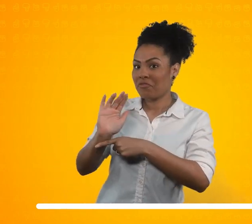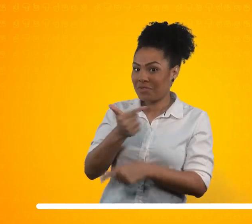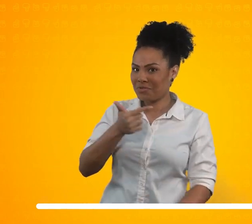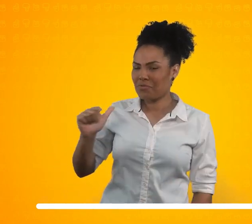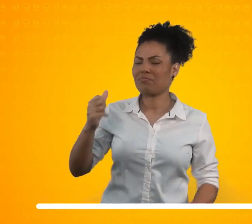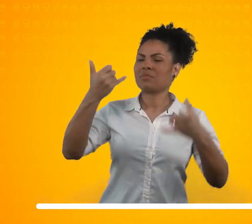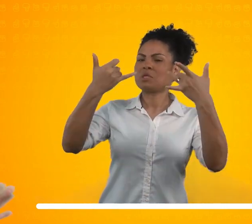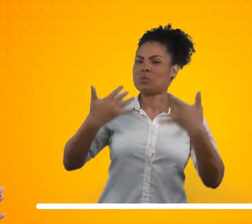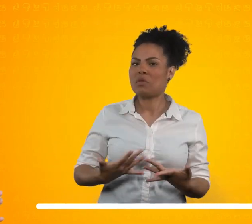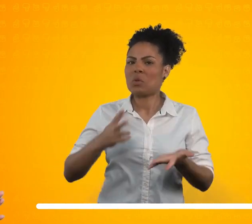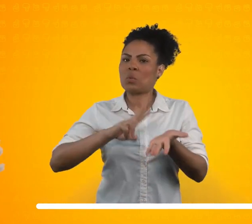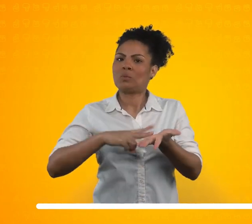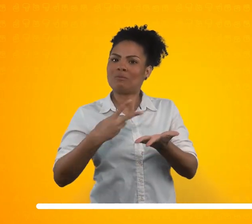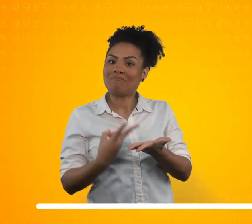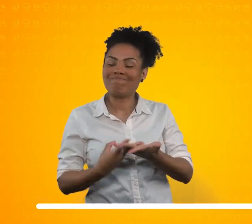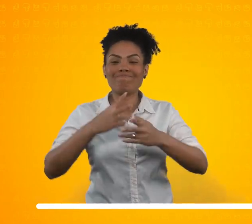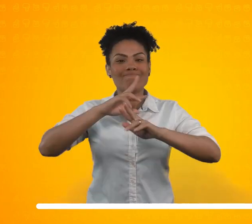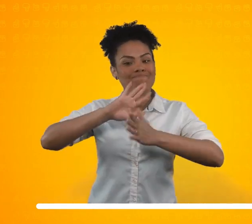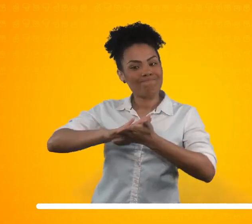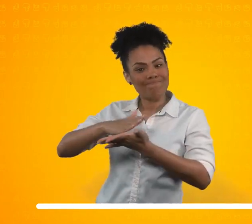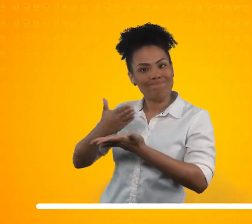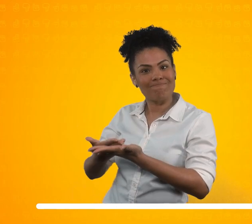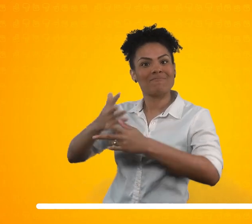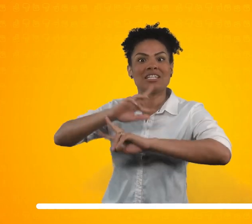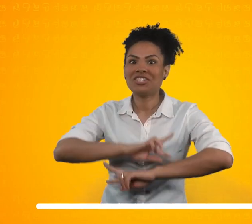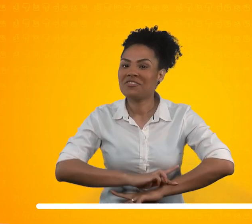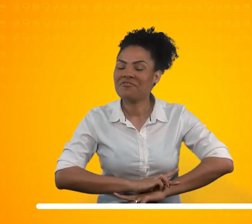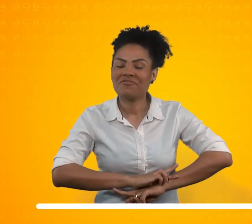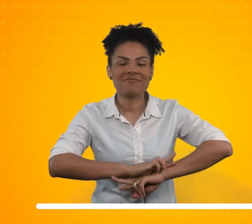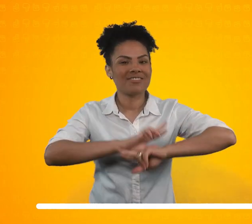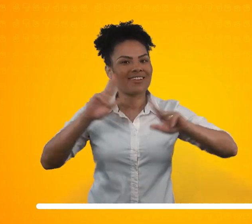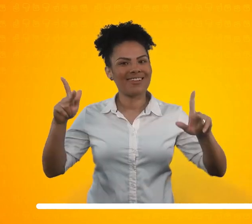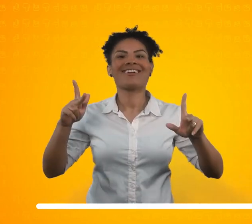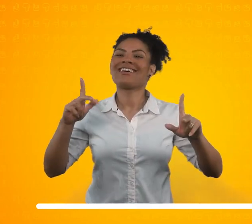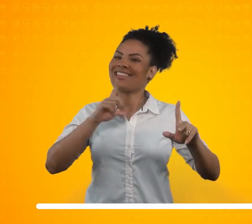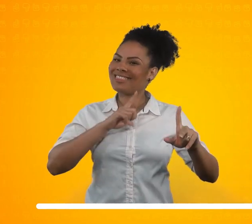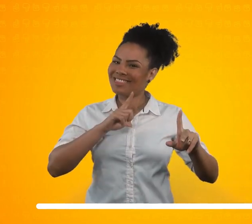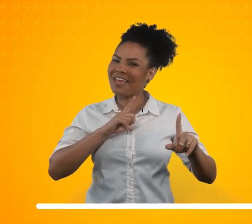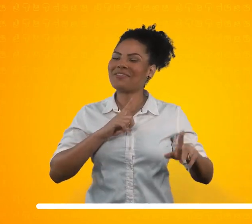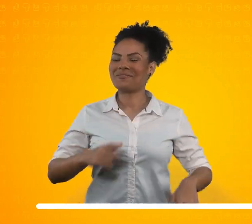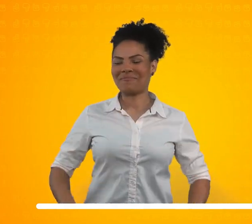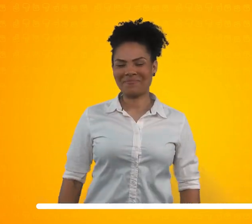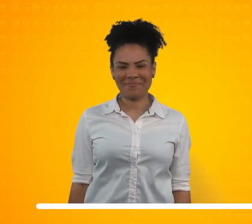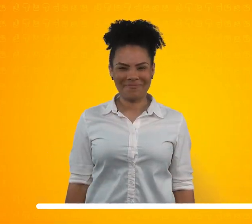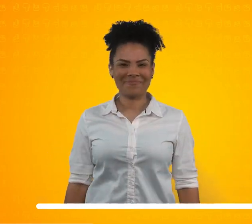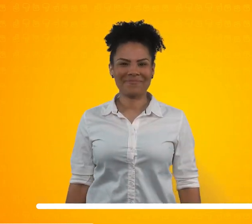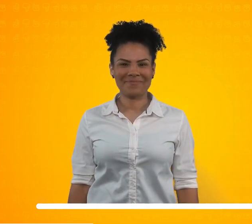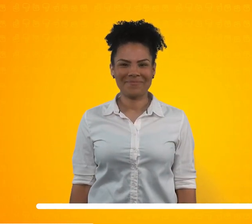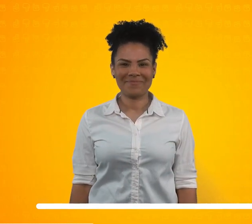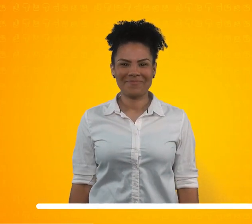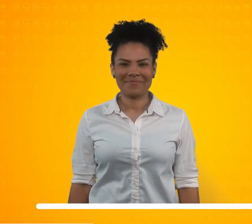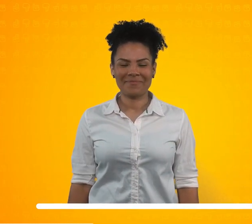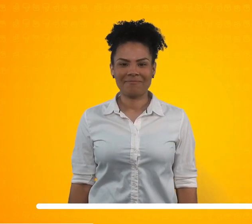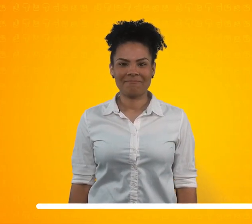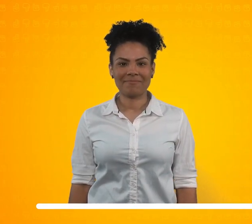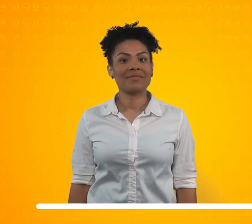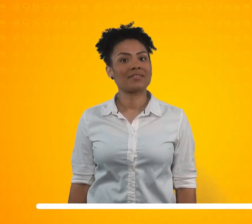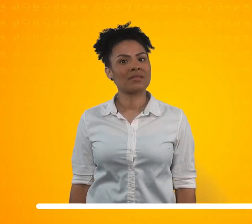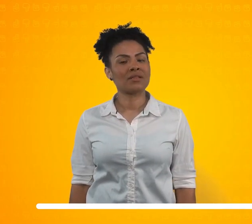gritantes e principais entre a tradução e a interpretação. E no audiovisual? É mais